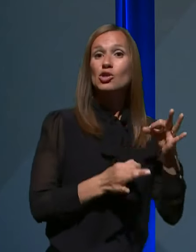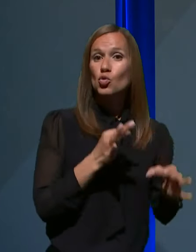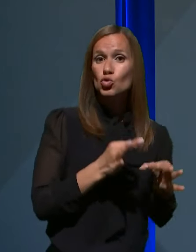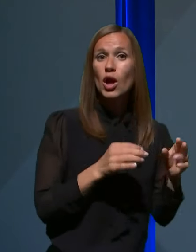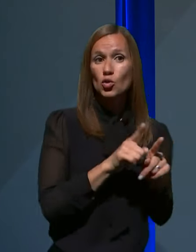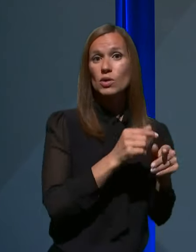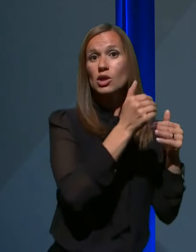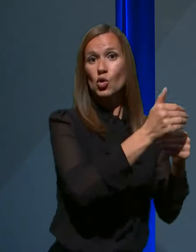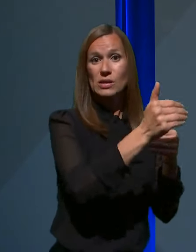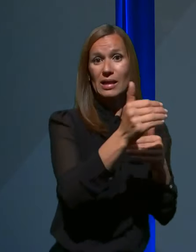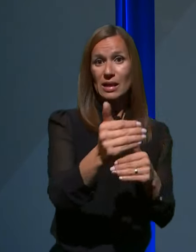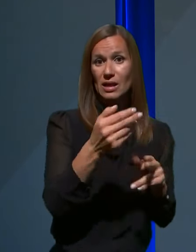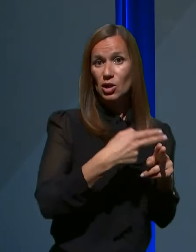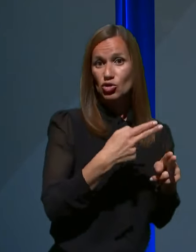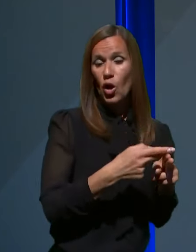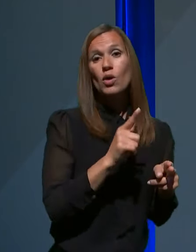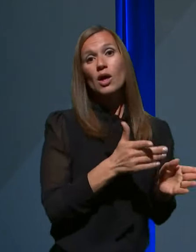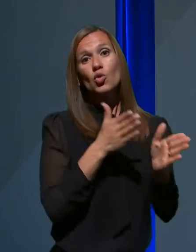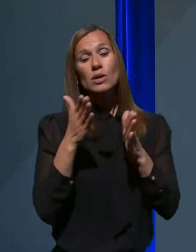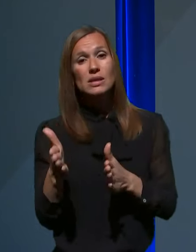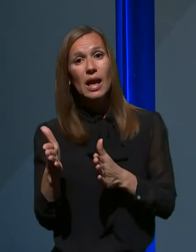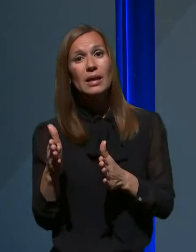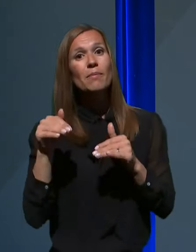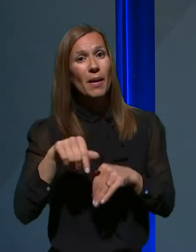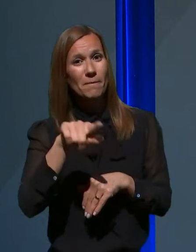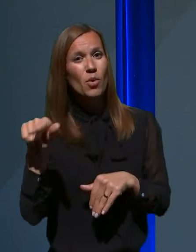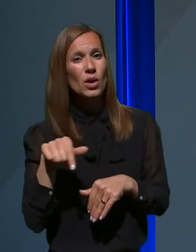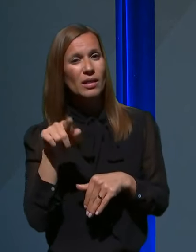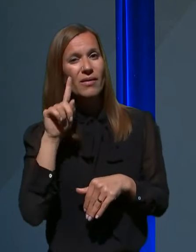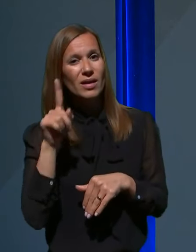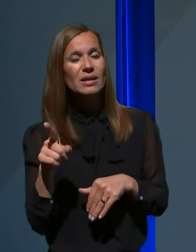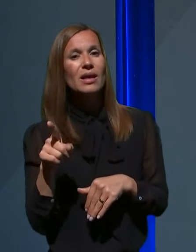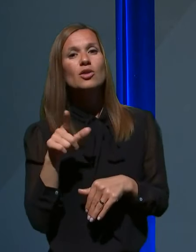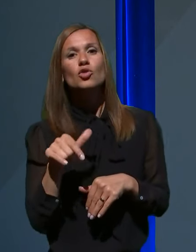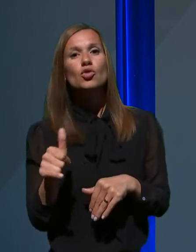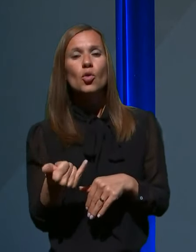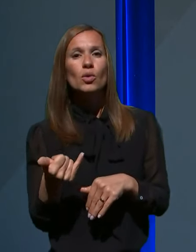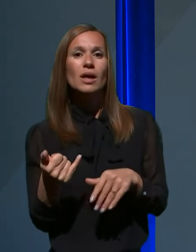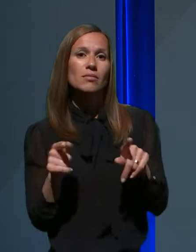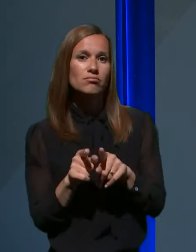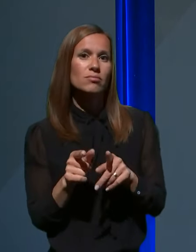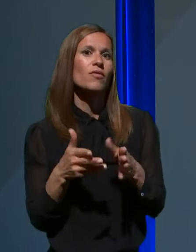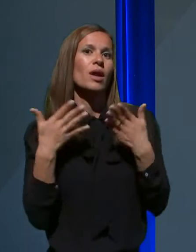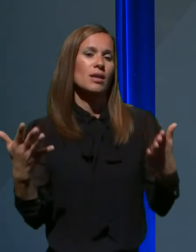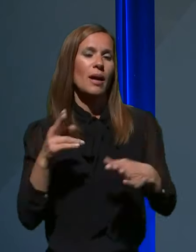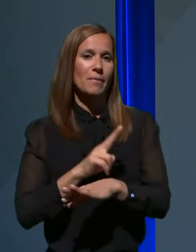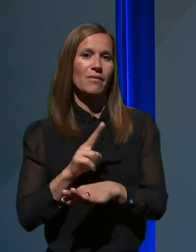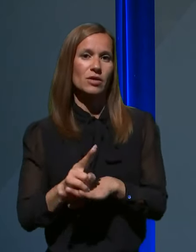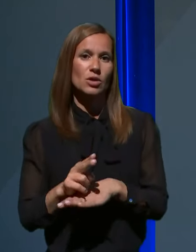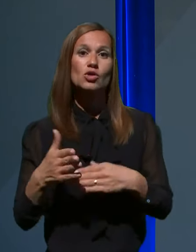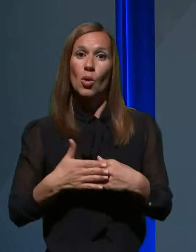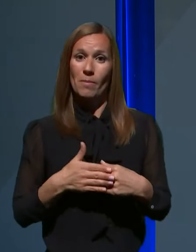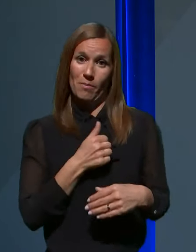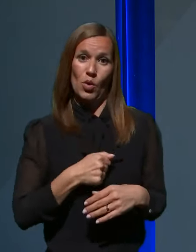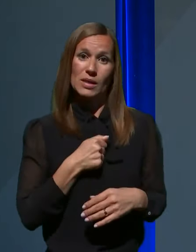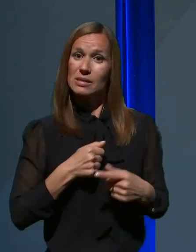sosednih držav, na drugi strani morate vedeti, da gre tle tudi za veliko previdnost ob bolezni, ki je